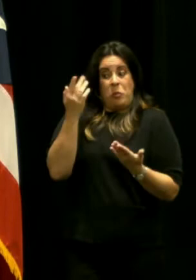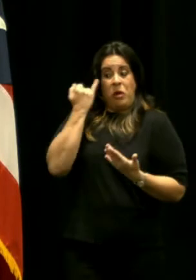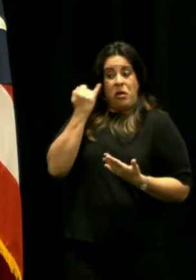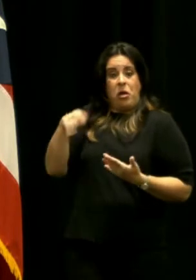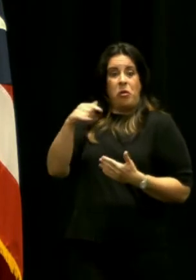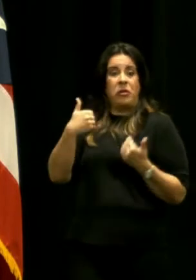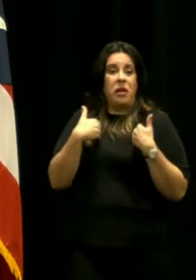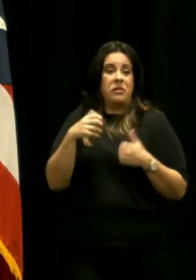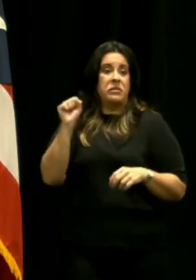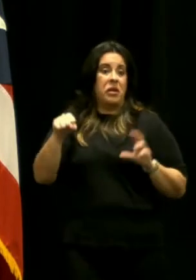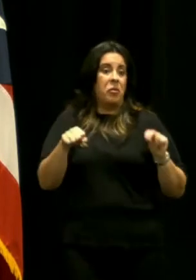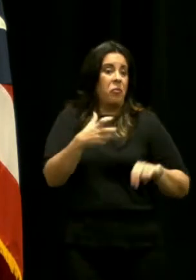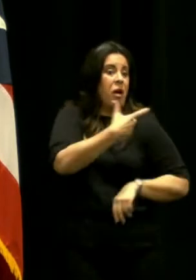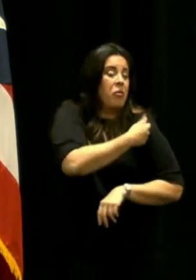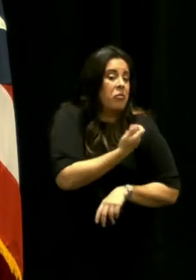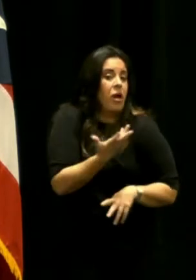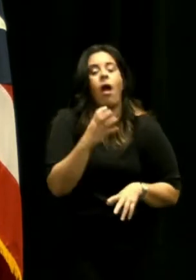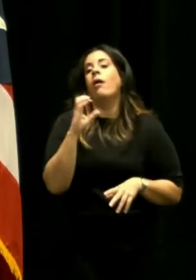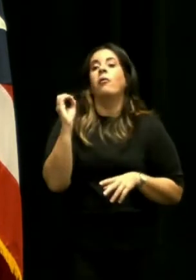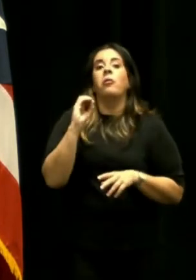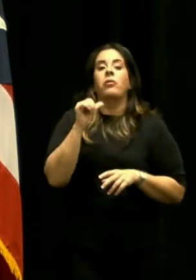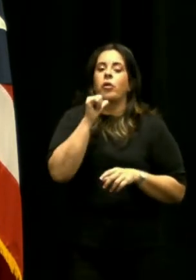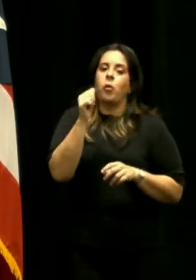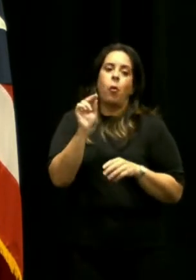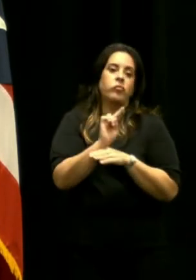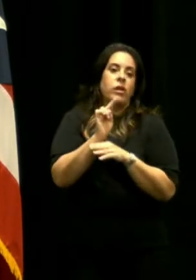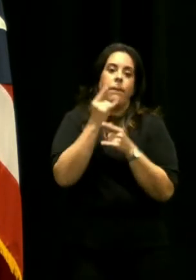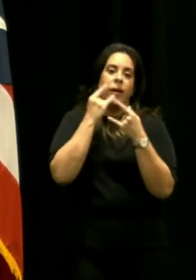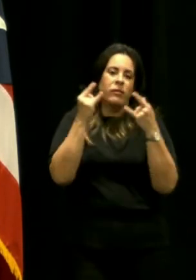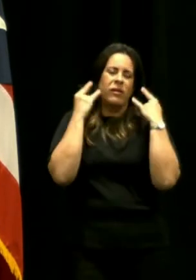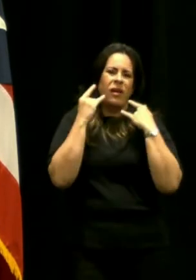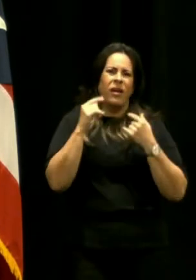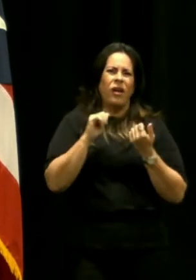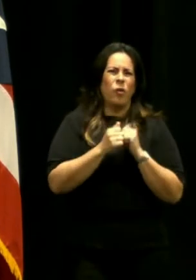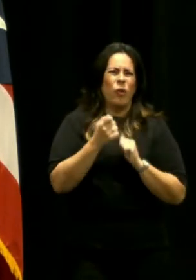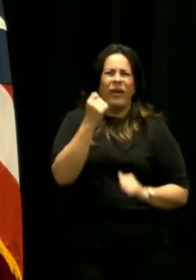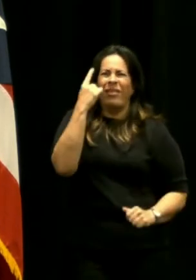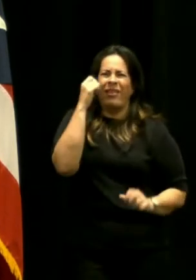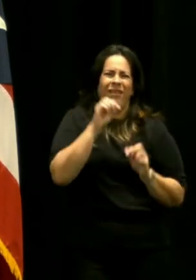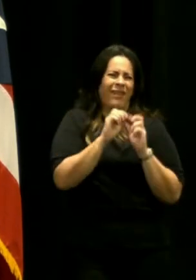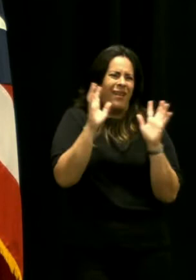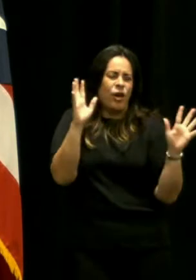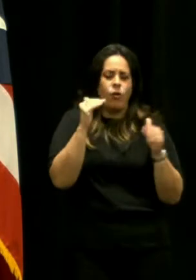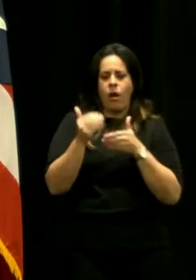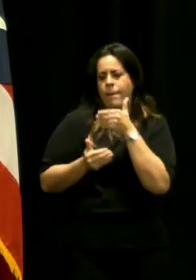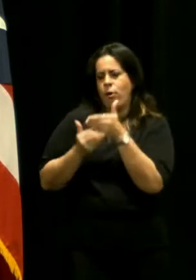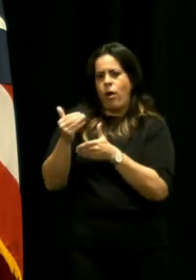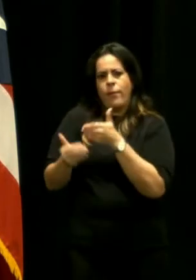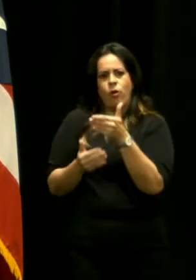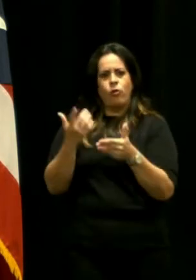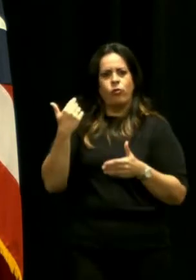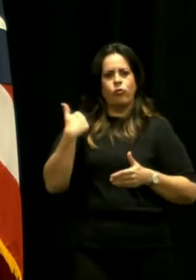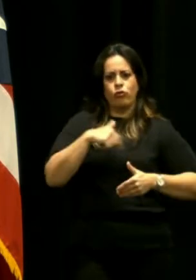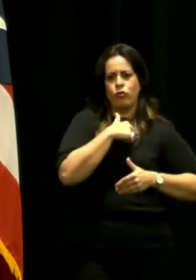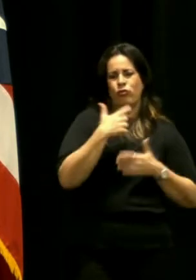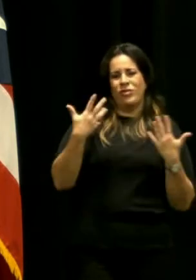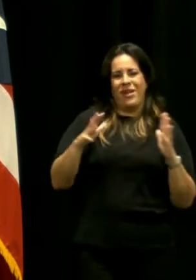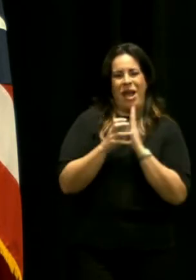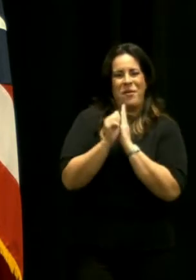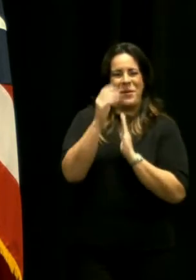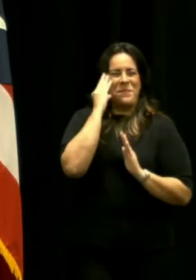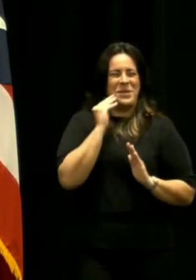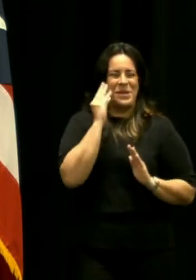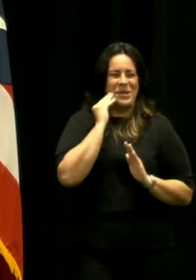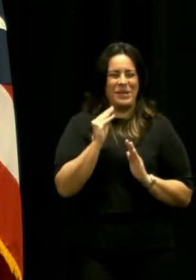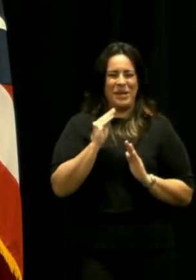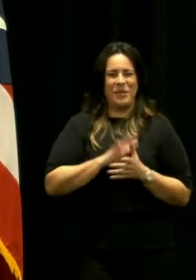vacunados o no y menos aún que no tengan mascarilla o sea ya esto es sentido común casi casi poco a poco todos nos estamos haciendo expertos los